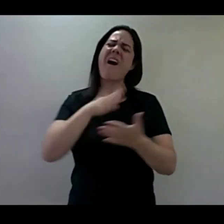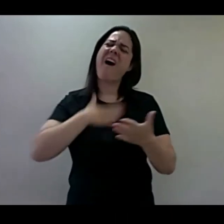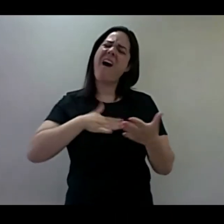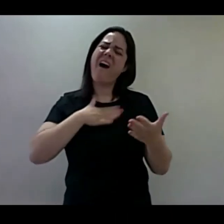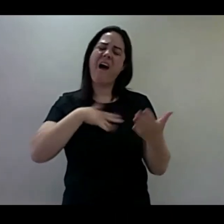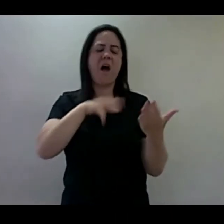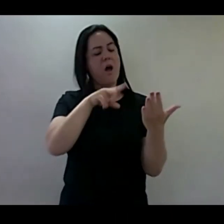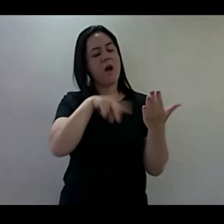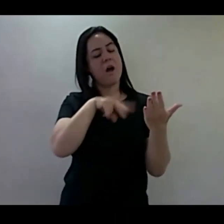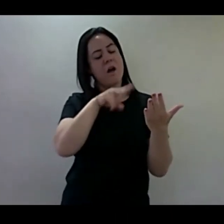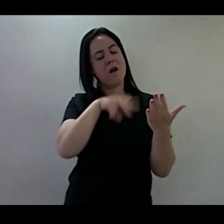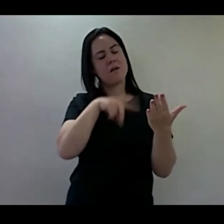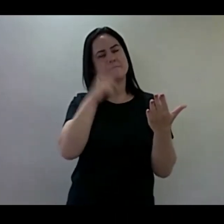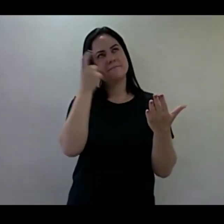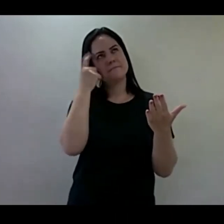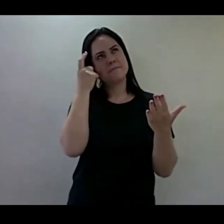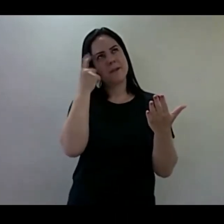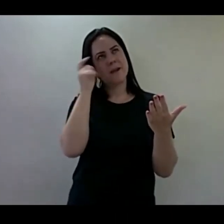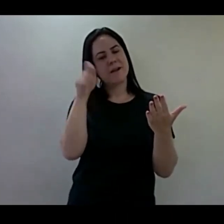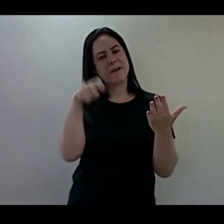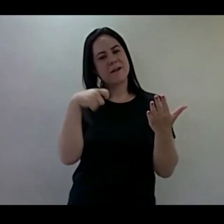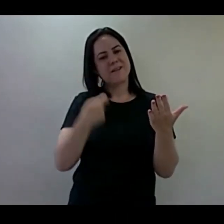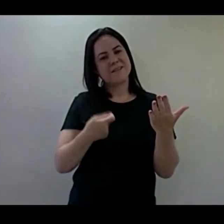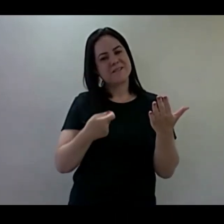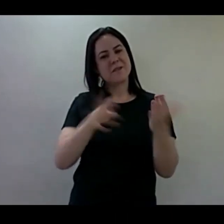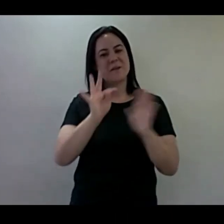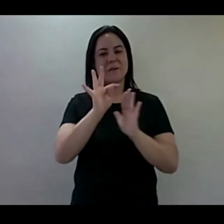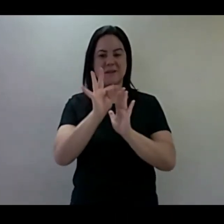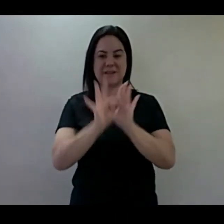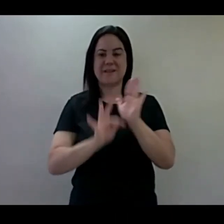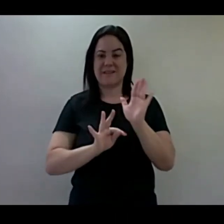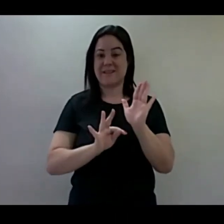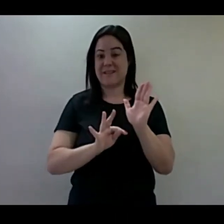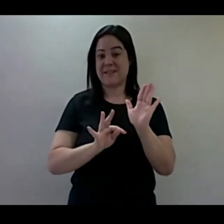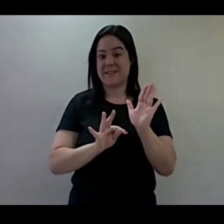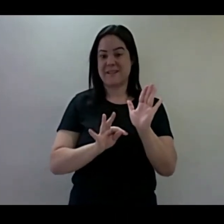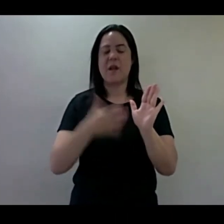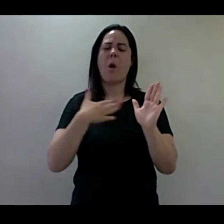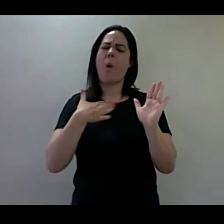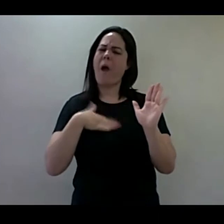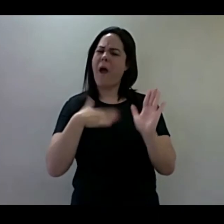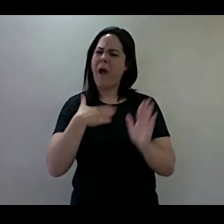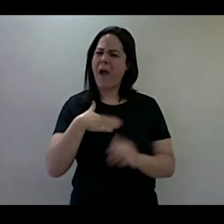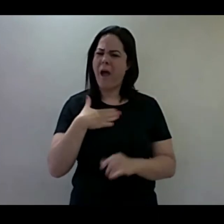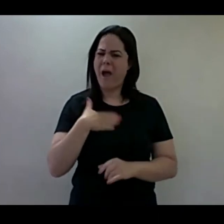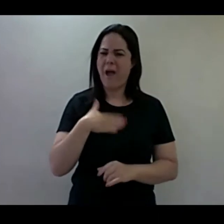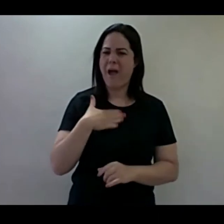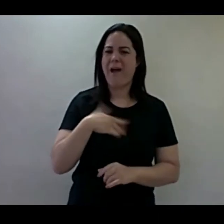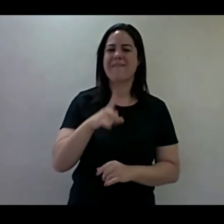medite nos textos com calma, tem muita coisa para aprender.